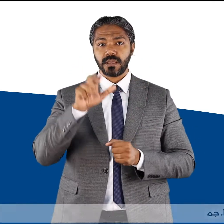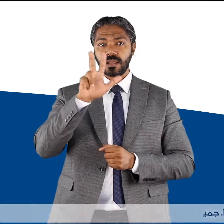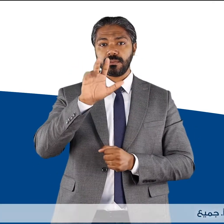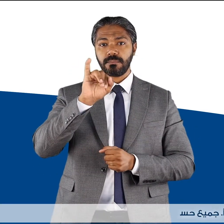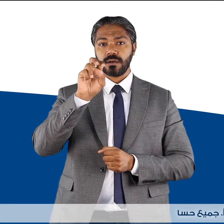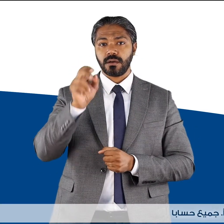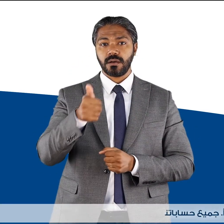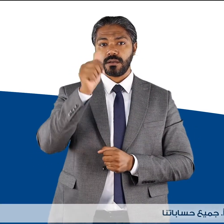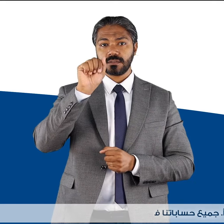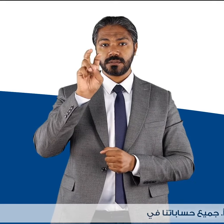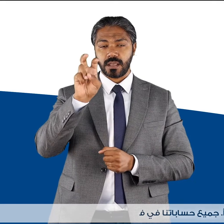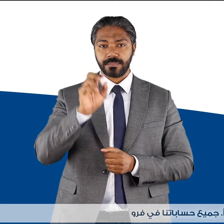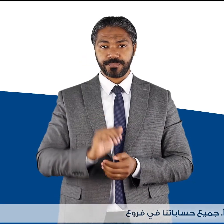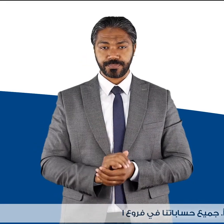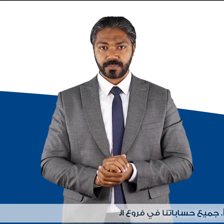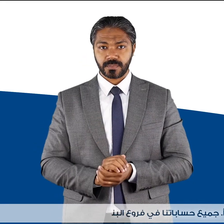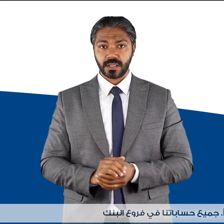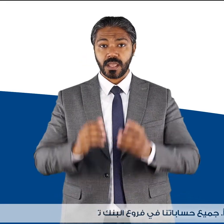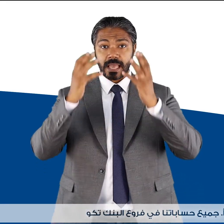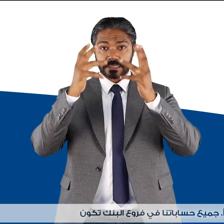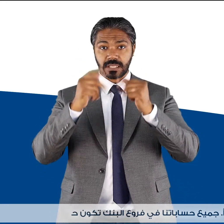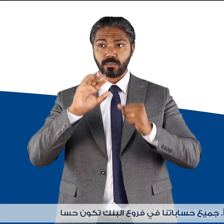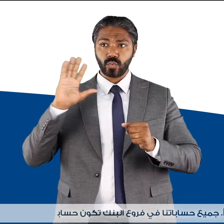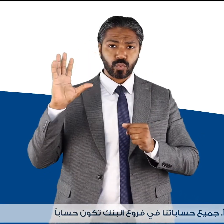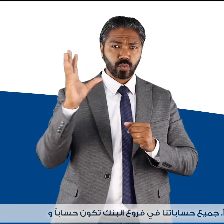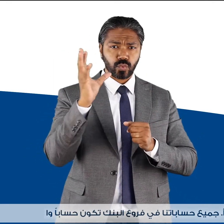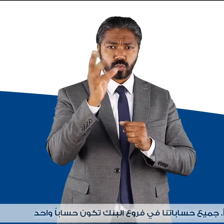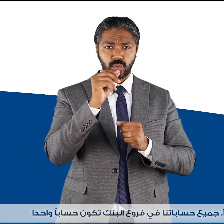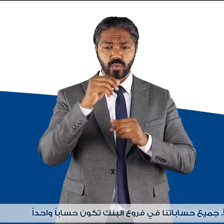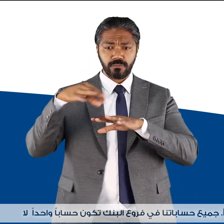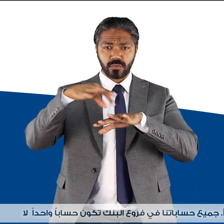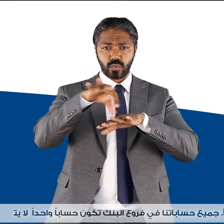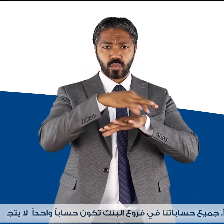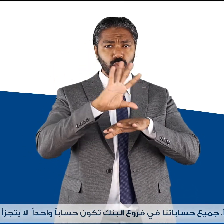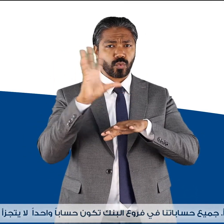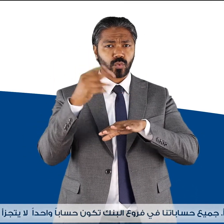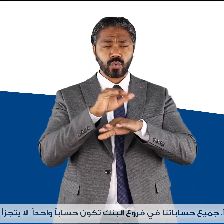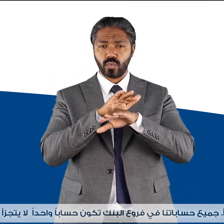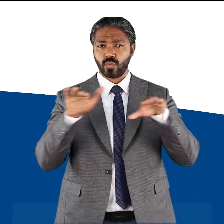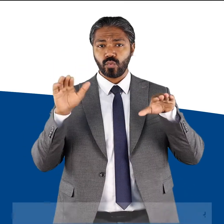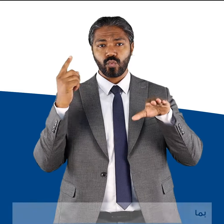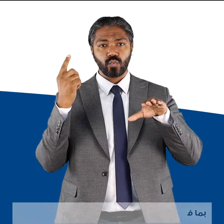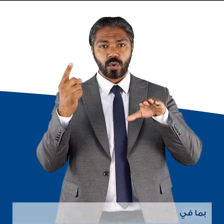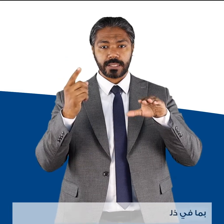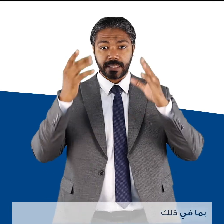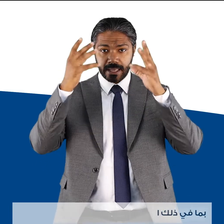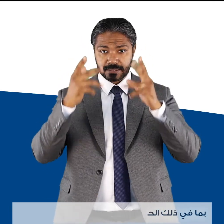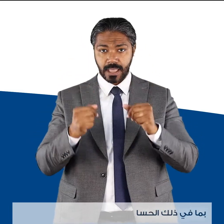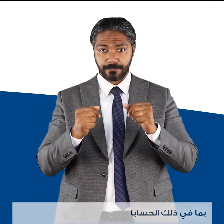جميع حساباتنا في فروع البنك تكون حساباً واحداً لا يتجزأ بما في ذلك الحسابات